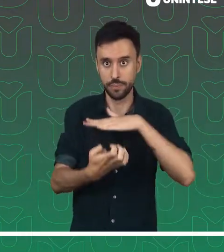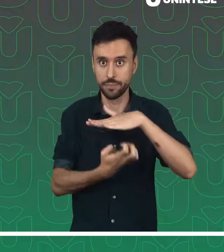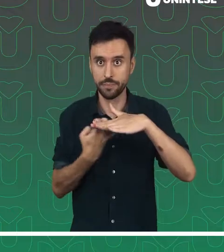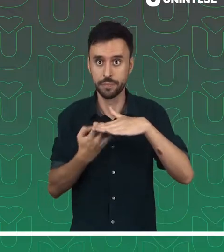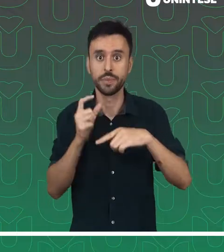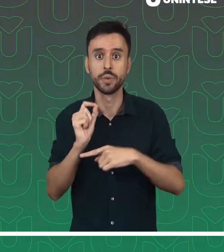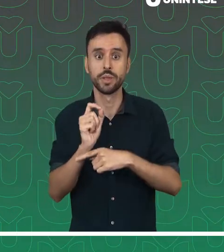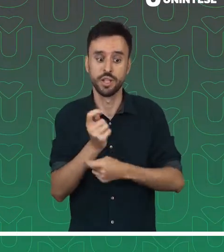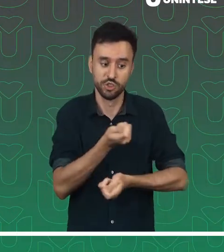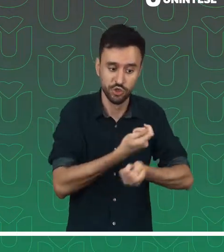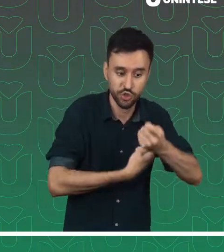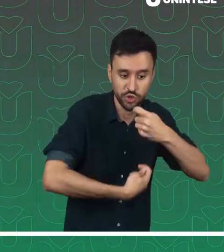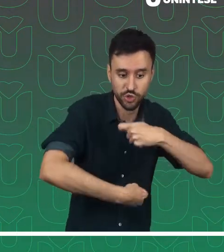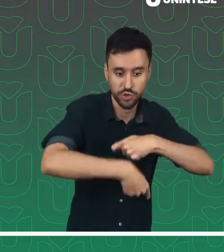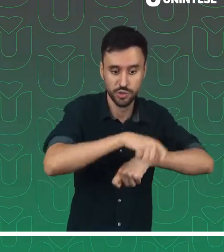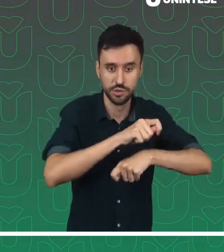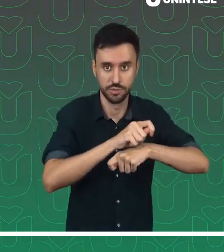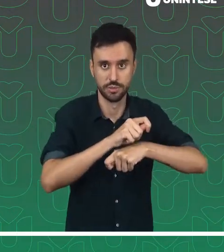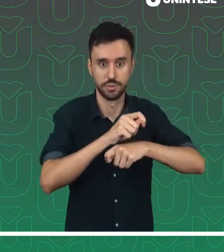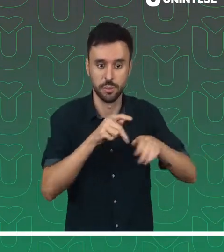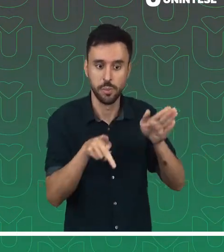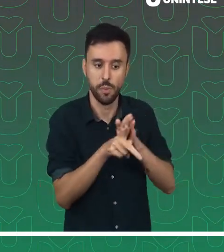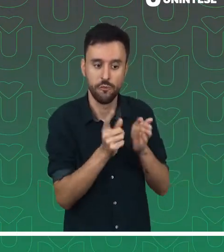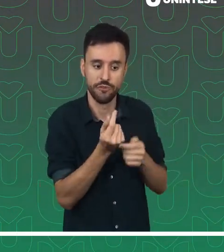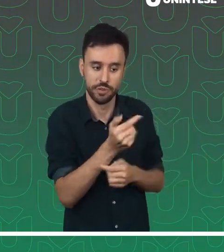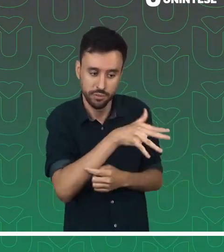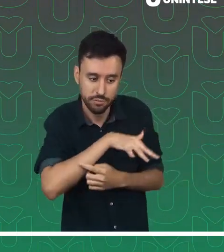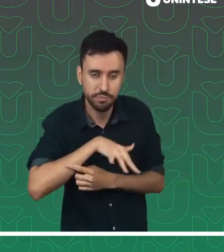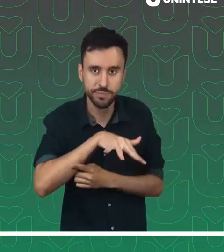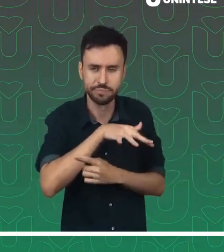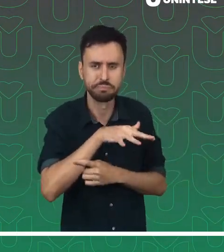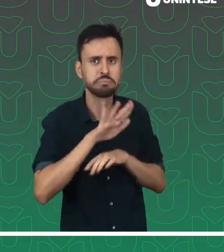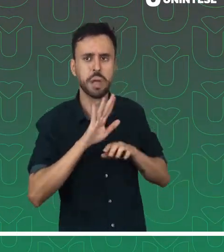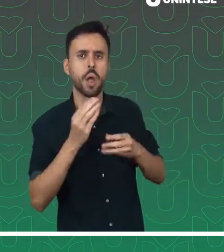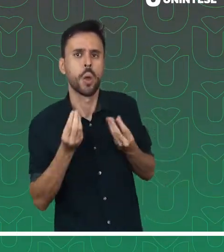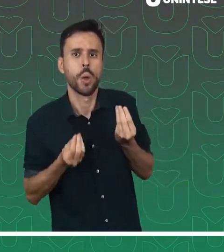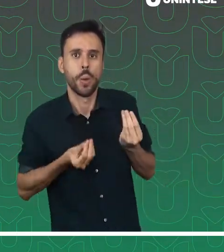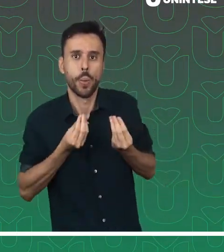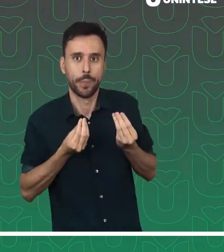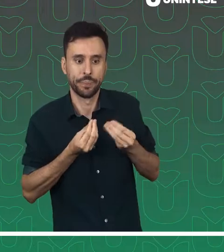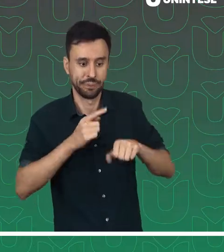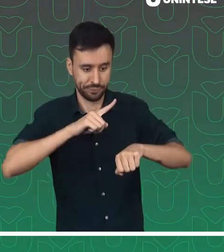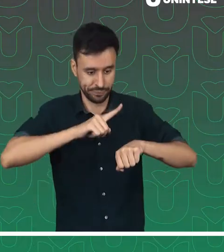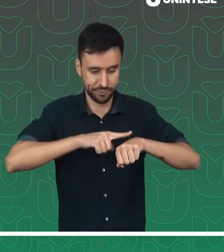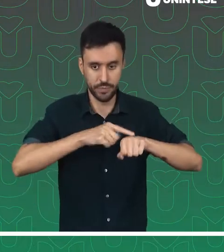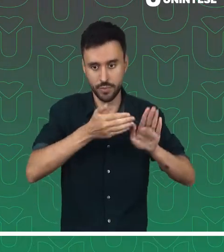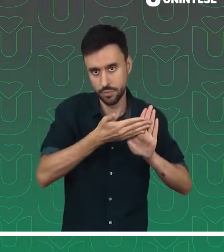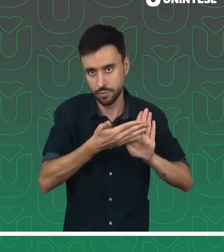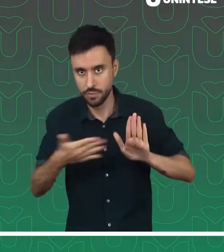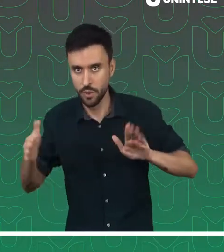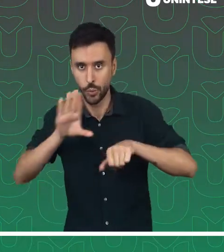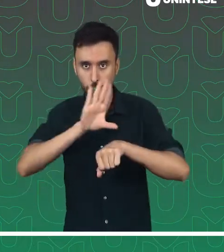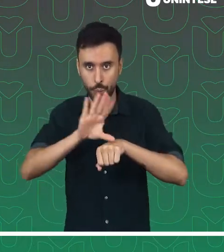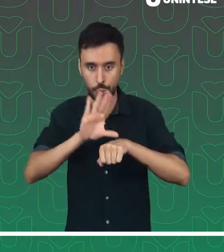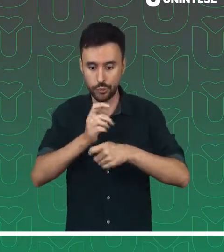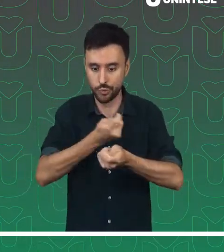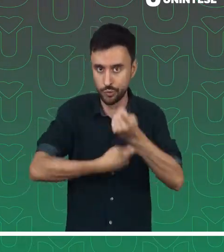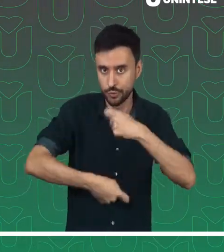das empresas atualmente, que é a gestão dos recursos financeiros. Para que isso seja possível, durante o curso Tecnólogo de Gestão